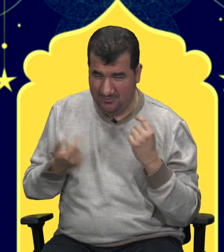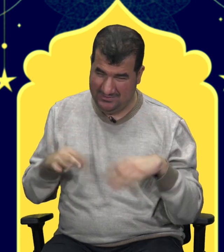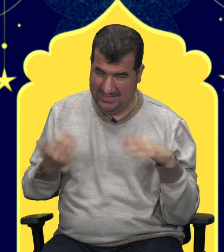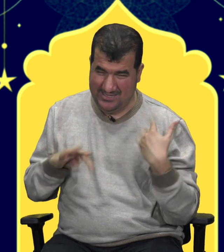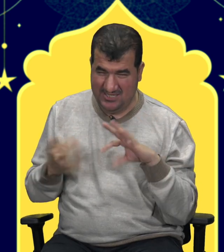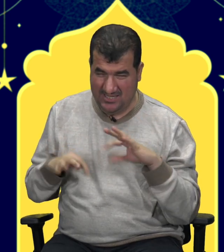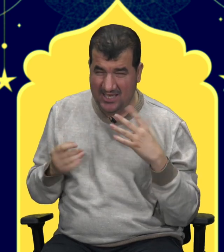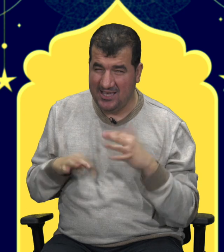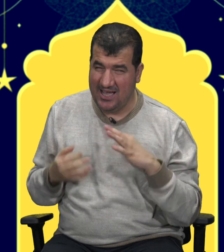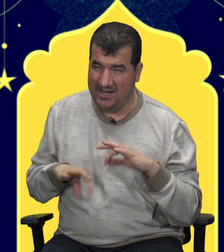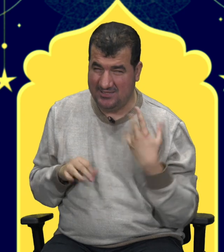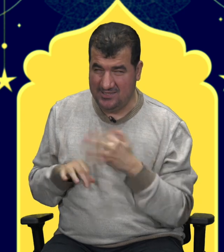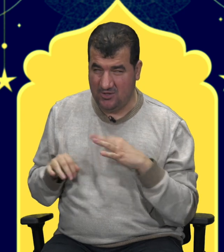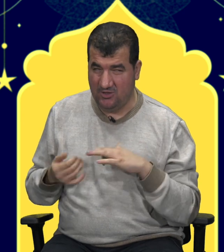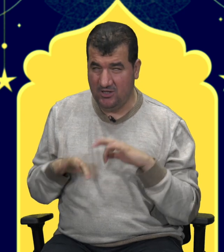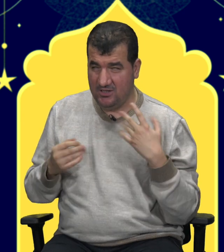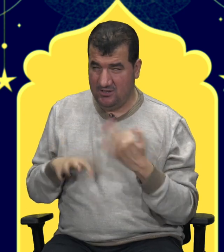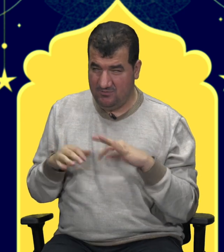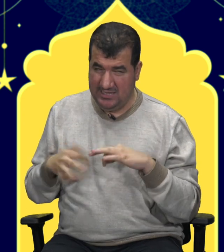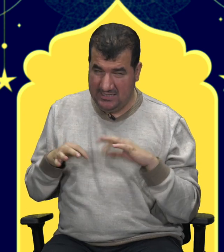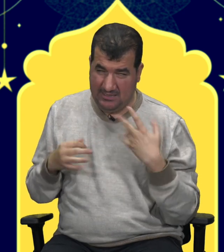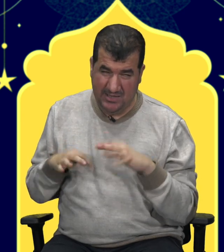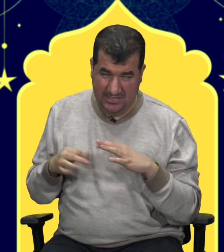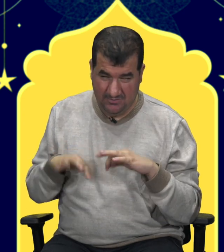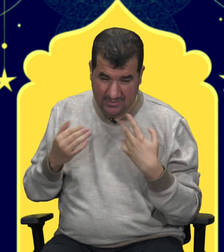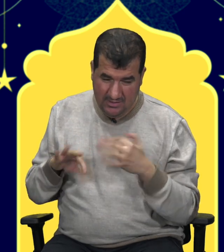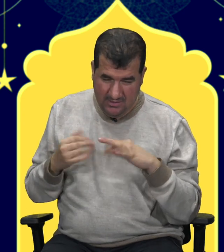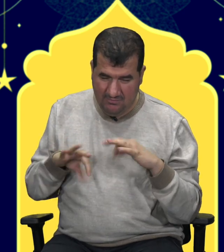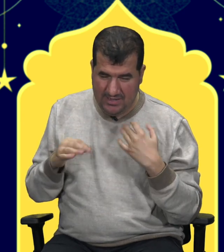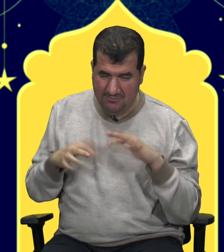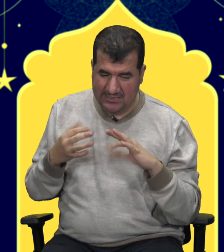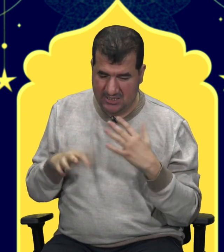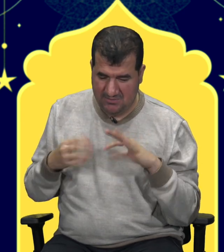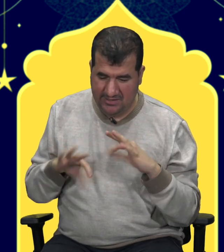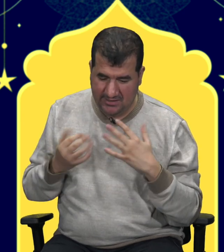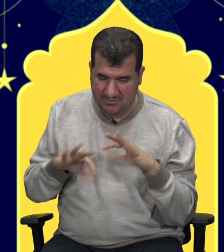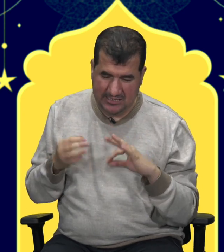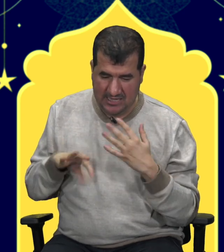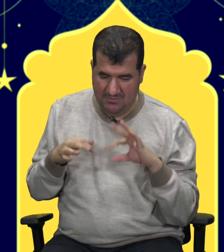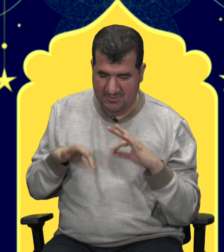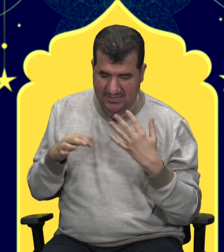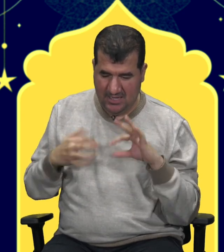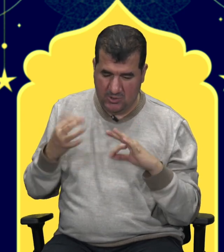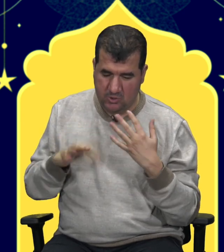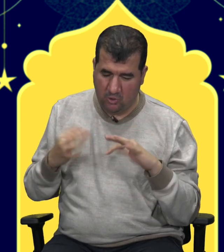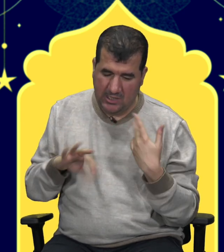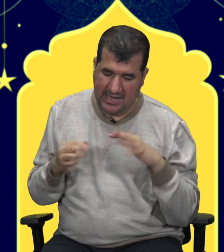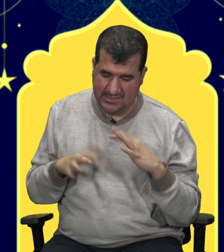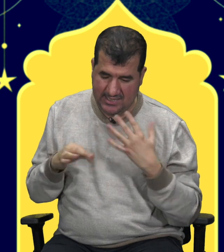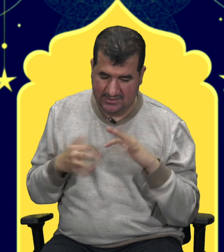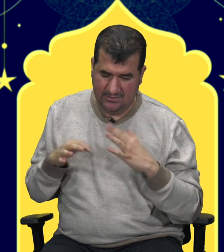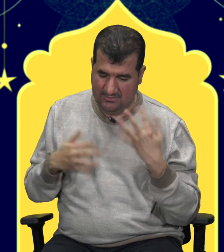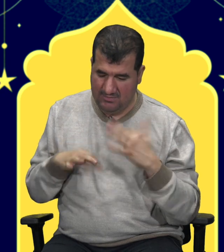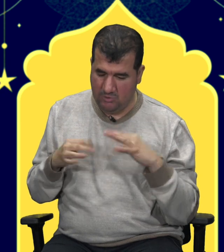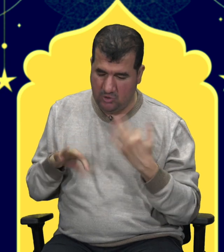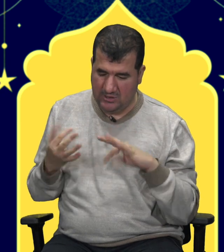Neyse işte anladın sen onu bir arada. Peki Bayram kardeşim anladığım kadarıyla birbirinden güzel sorular hazırladım ve bu soruları bana